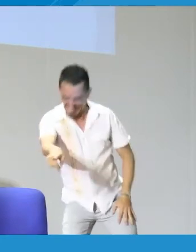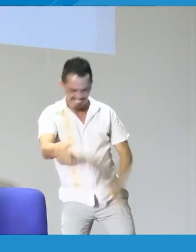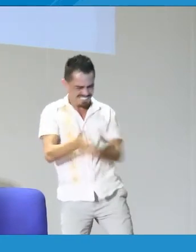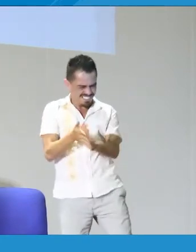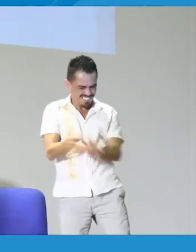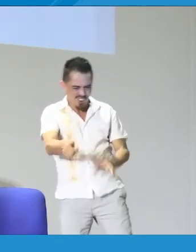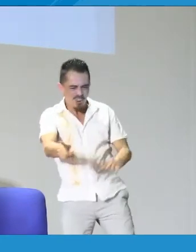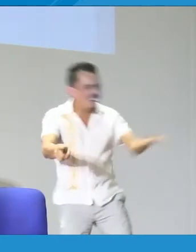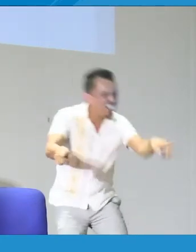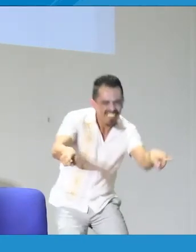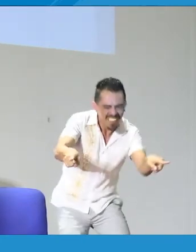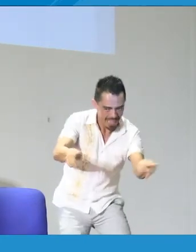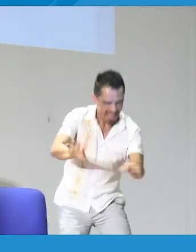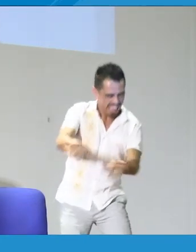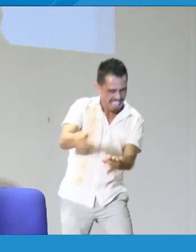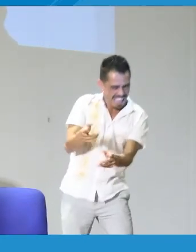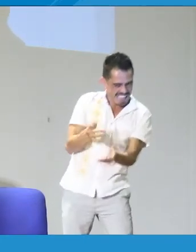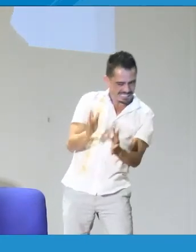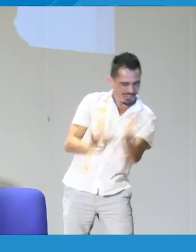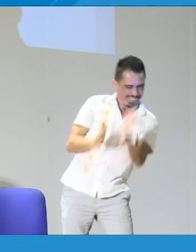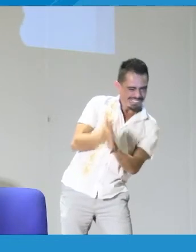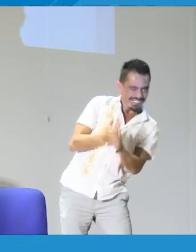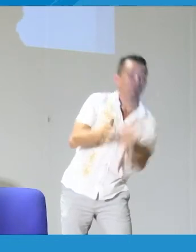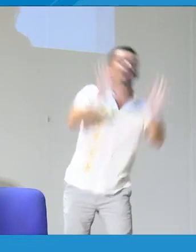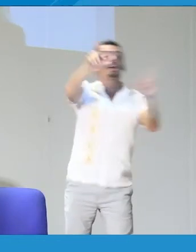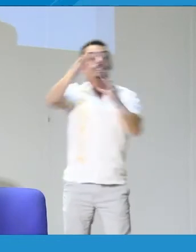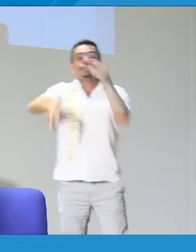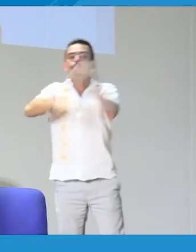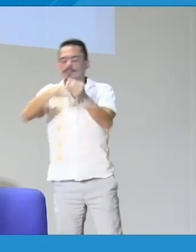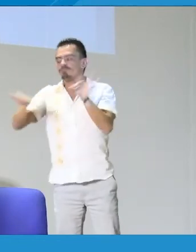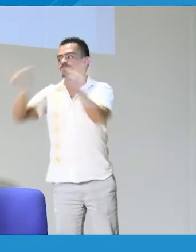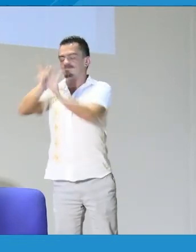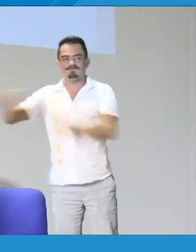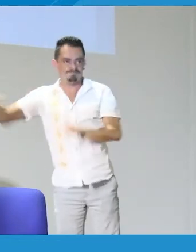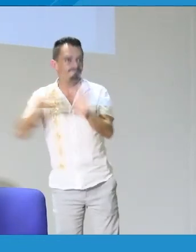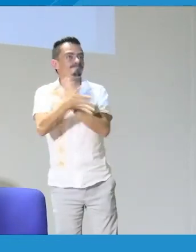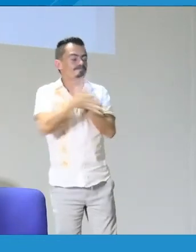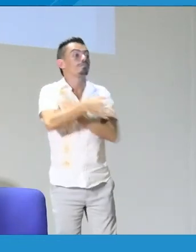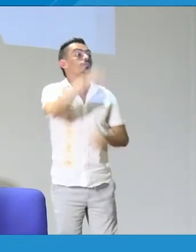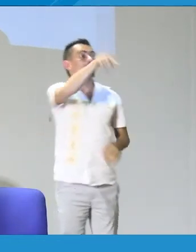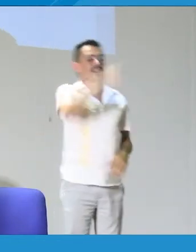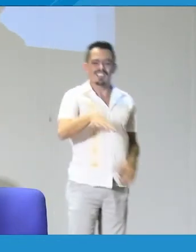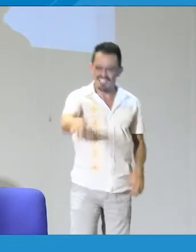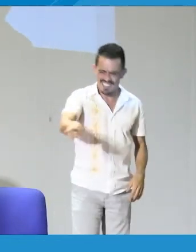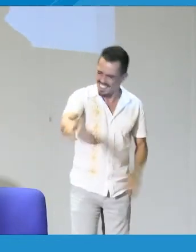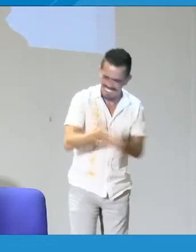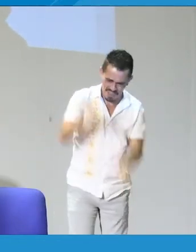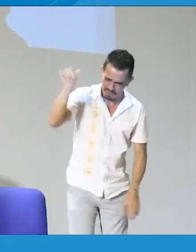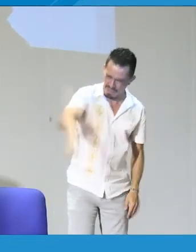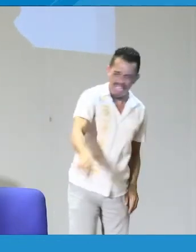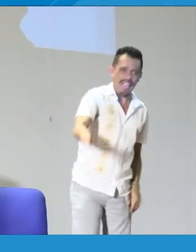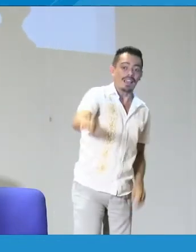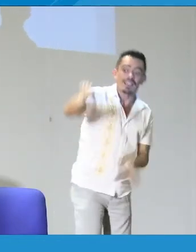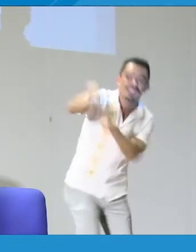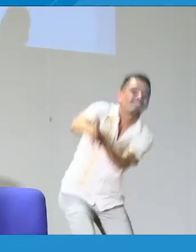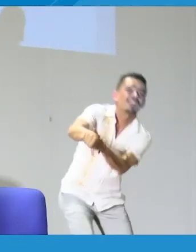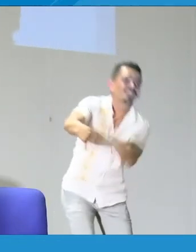mover sus expresiones no manuales, a sus expresiones corporales, su lengua de señas colombiana a través de la interacción.